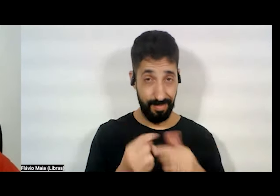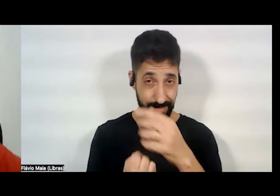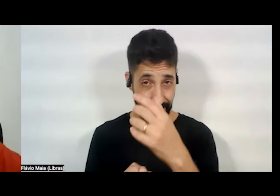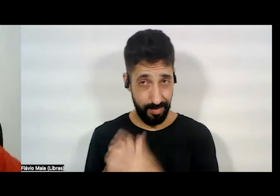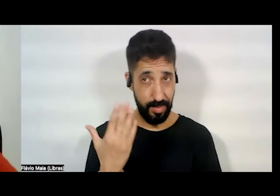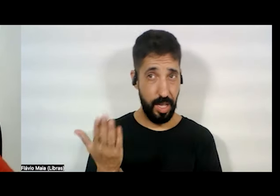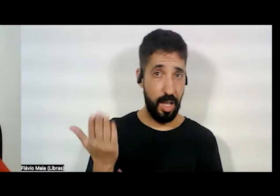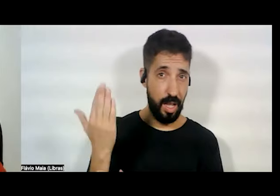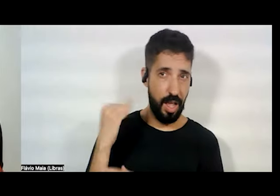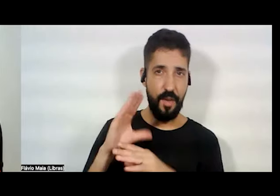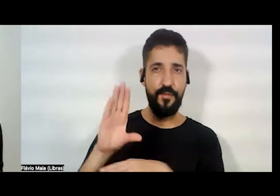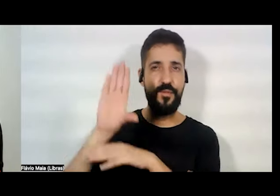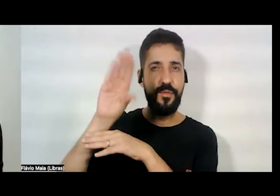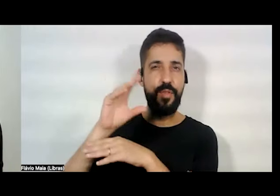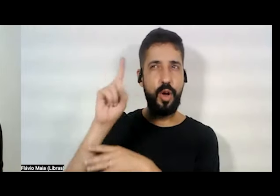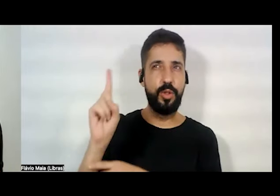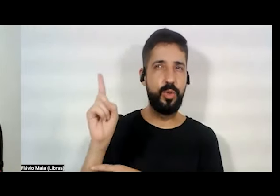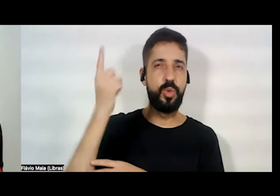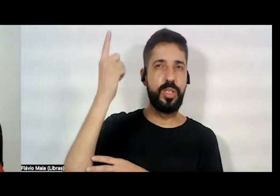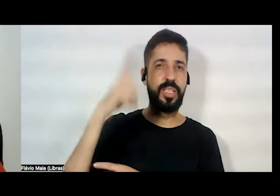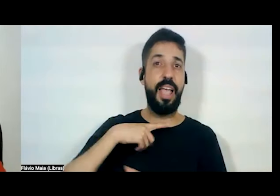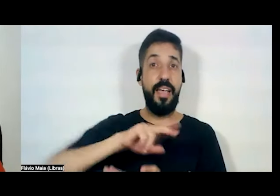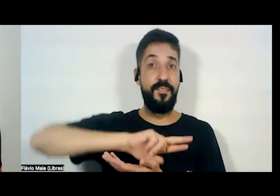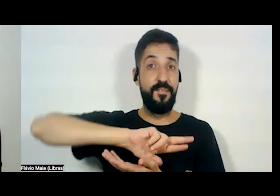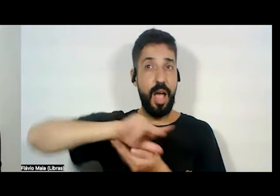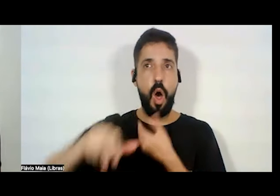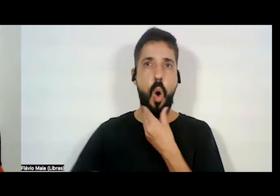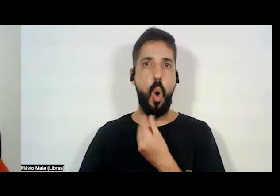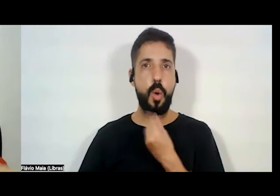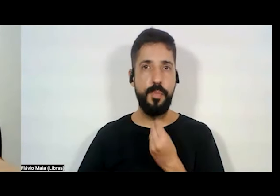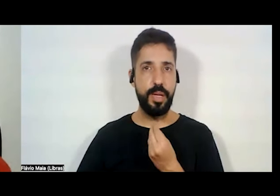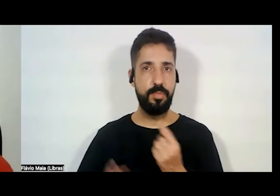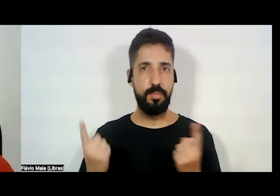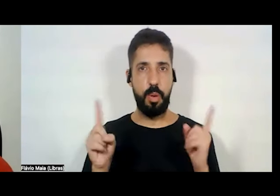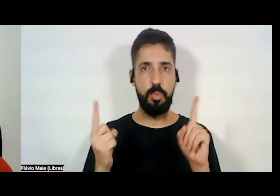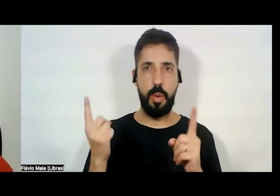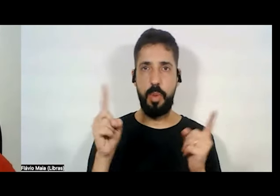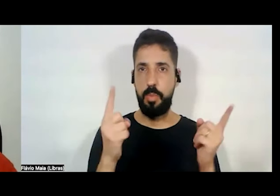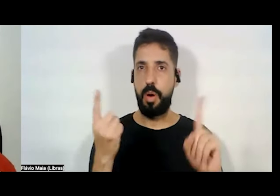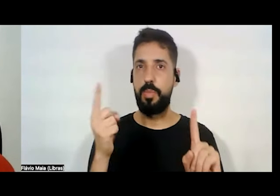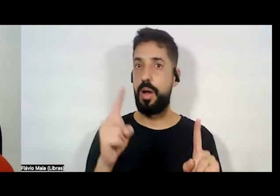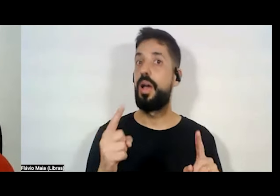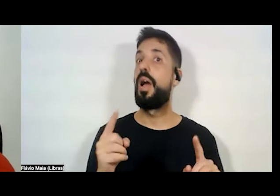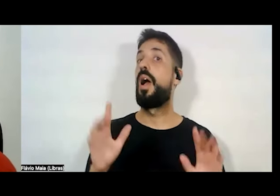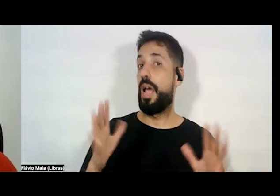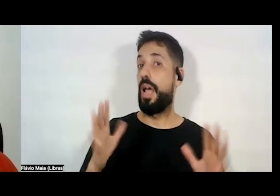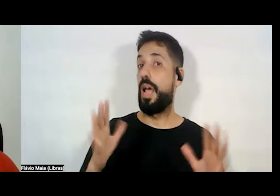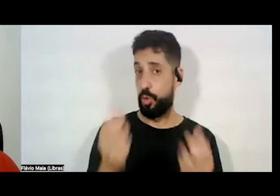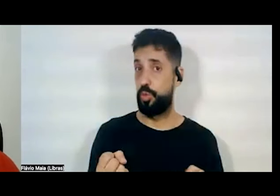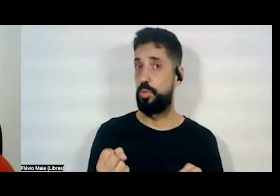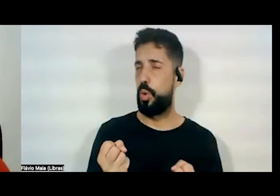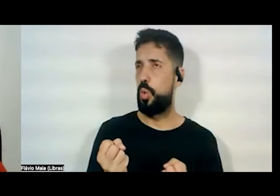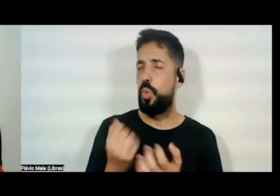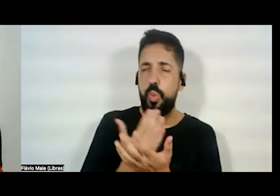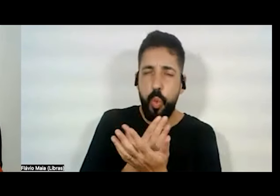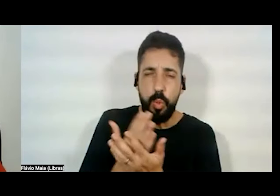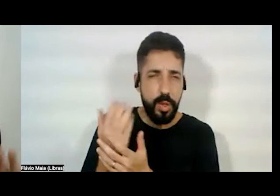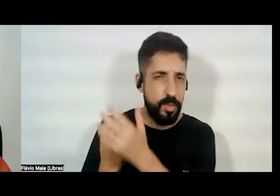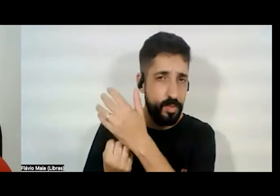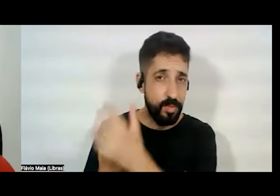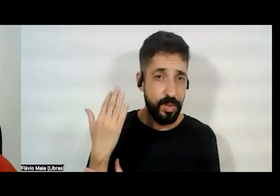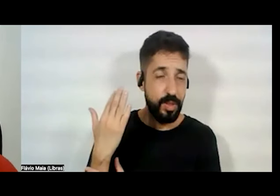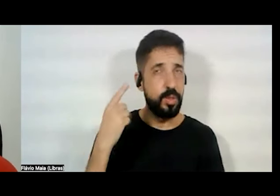com vários homens na foto, assumiu desde muito cedo, desde a sua fundação, que